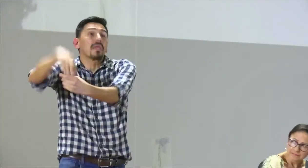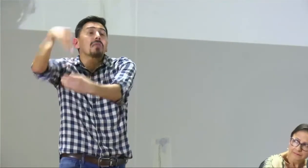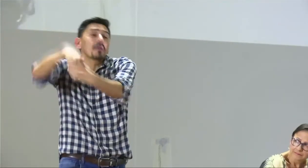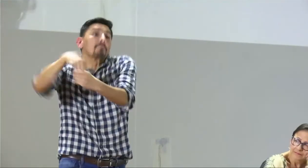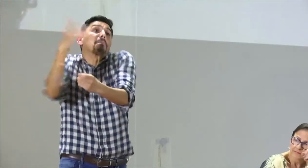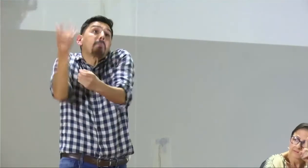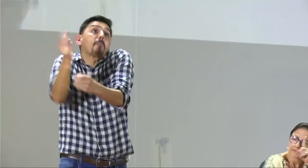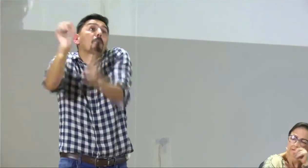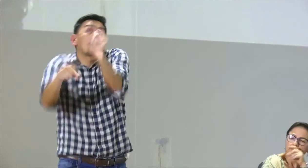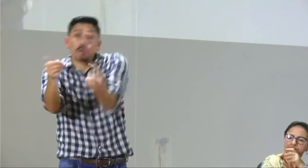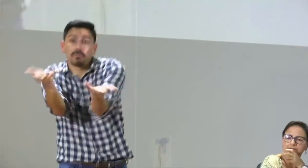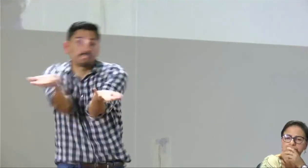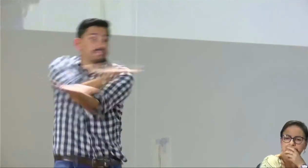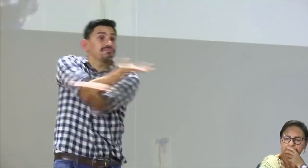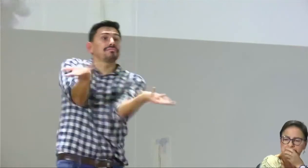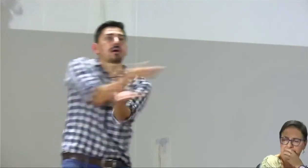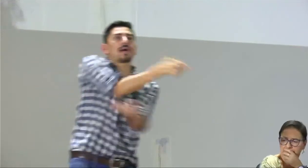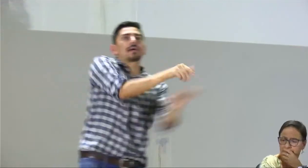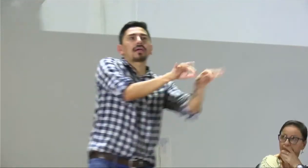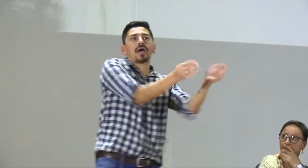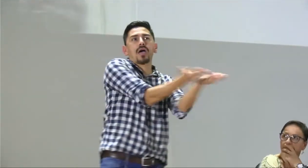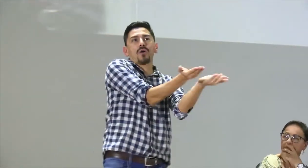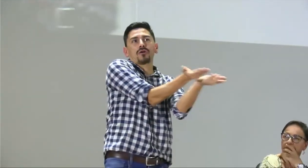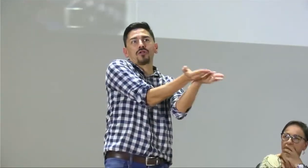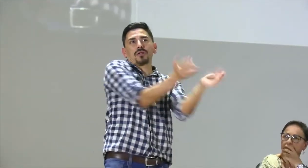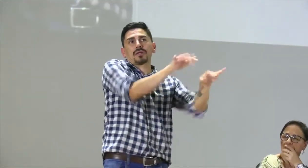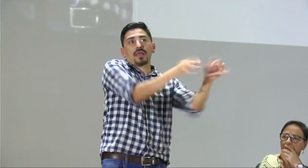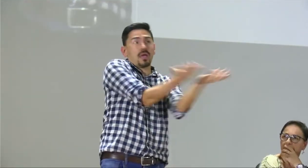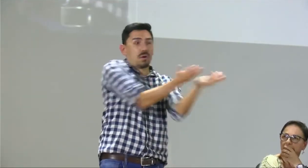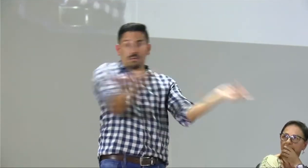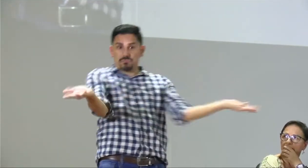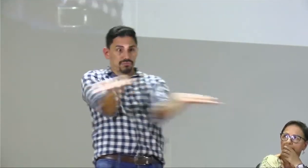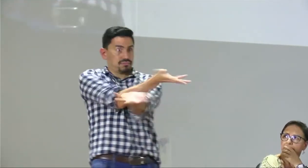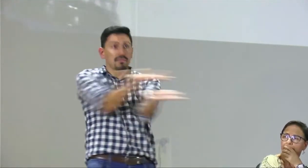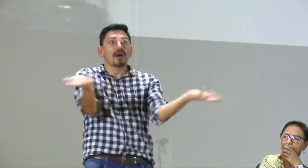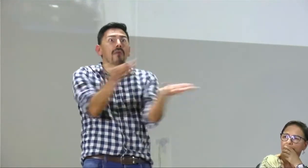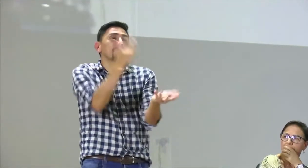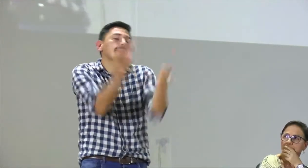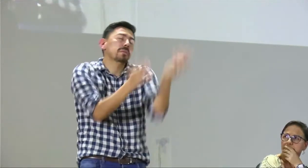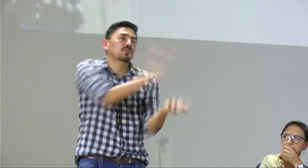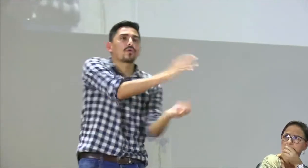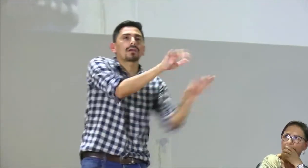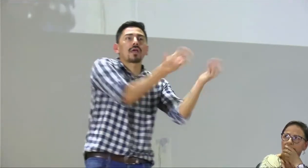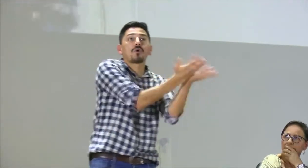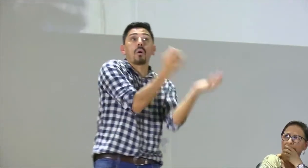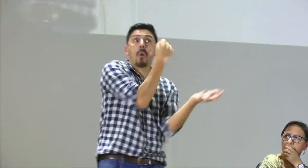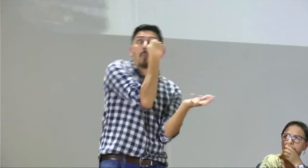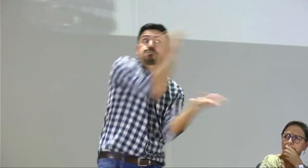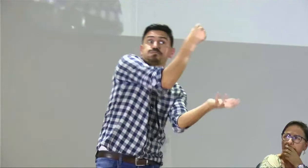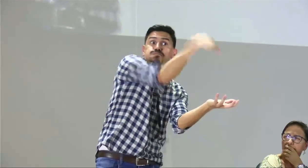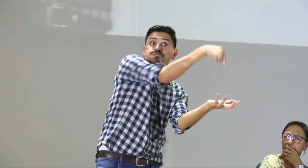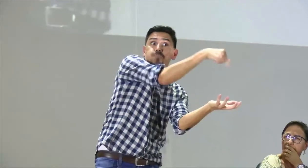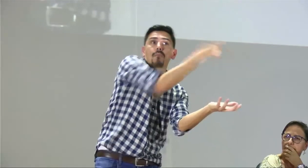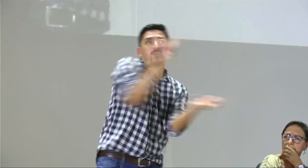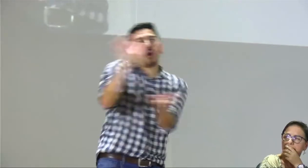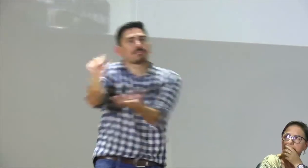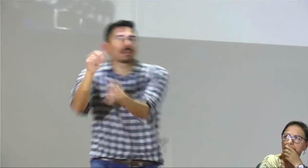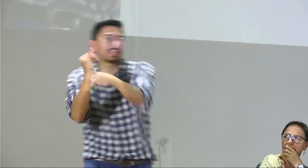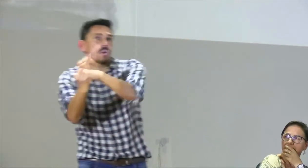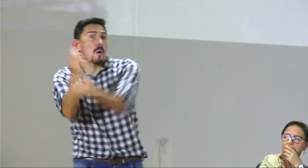instituciones hay la posibilidad de que puedan entrar en una conversaciones con las secretarias de educación para que haya